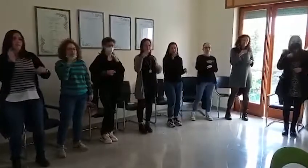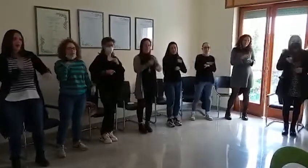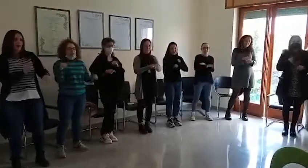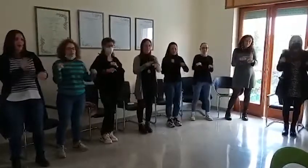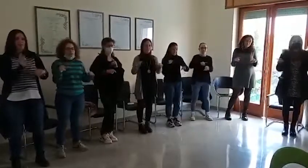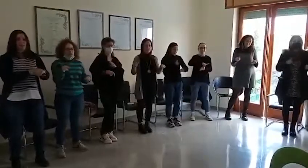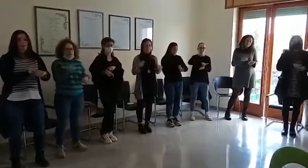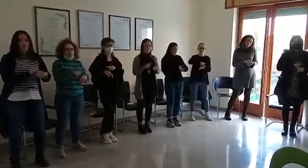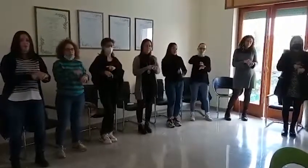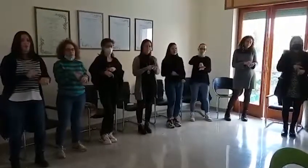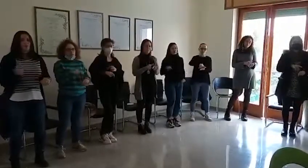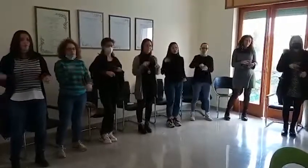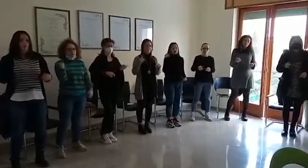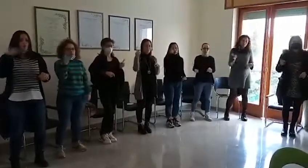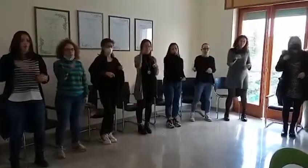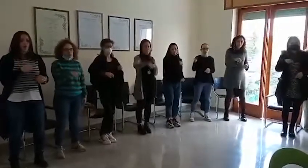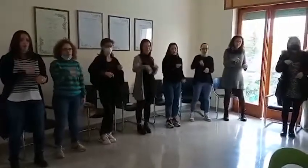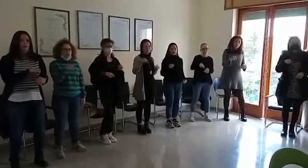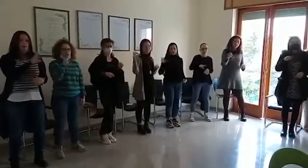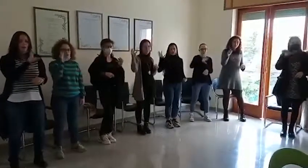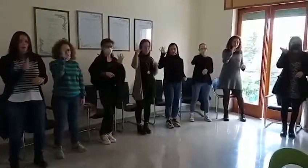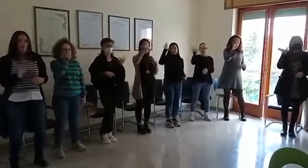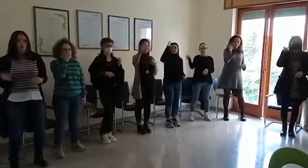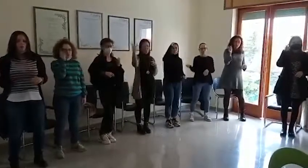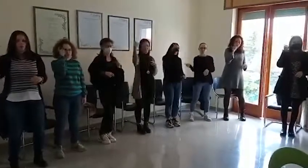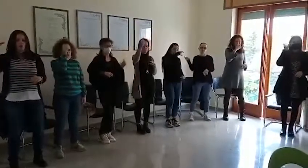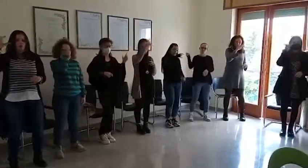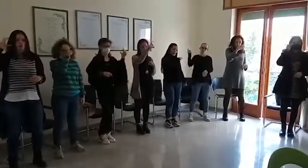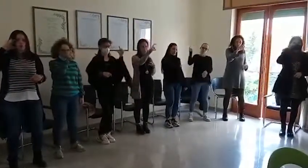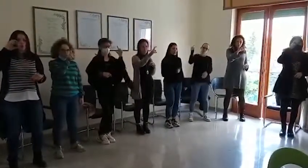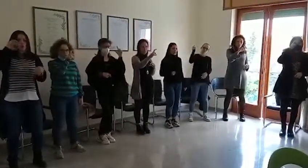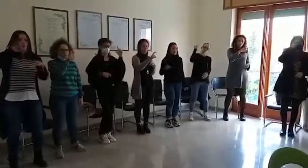domani arriverà mordereor, uno spazché mi interesse, Grazie a tutti.